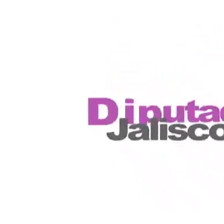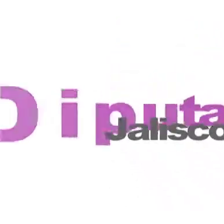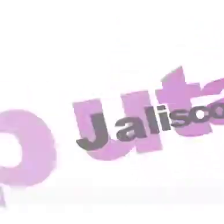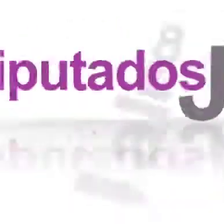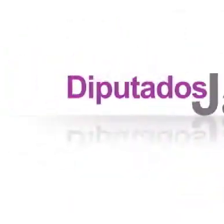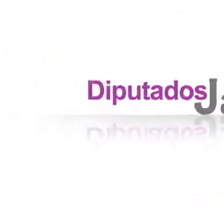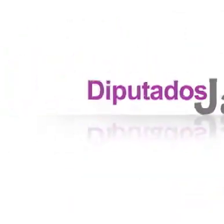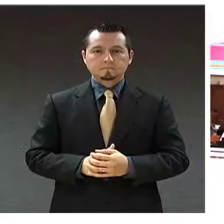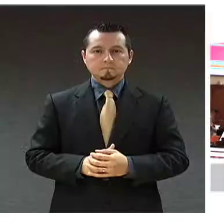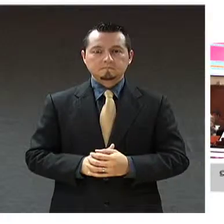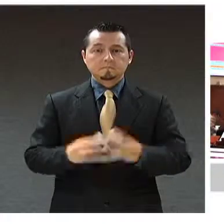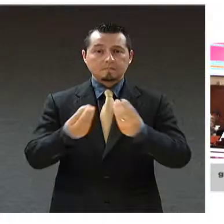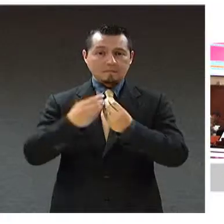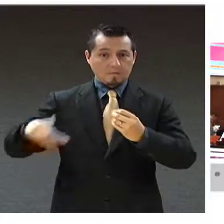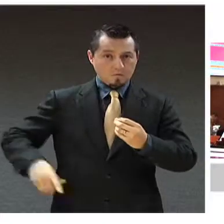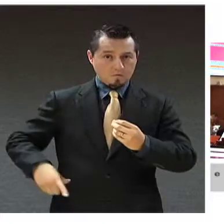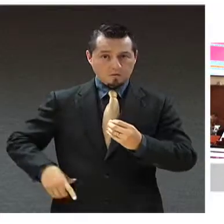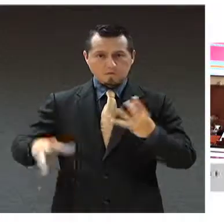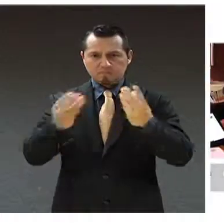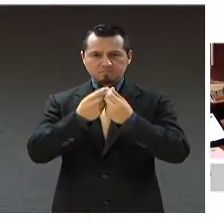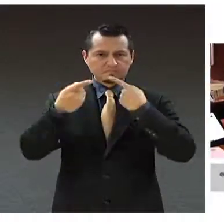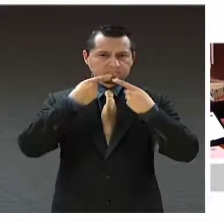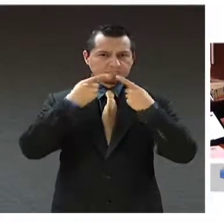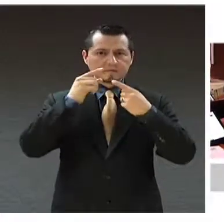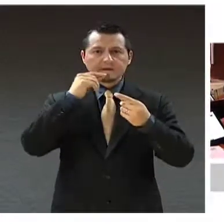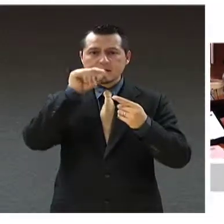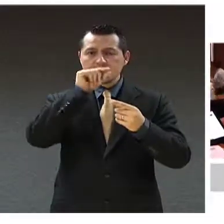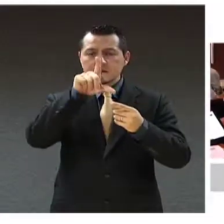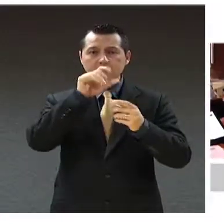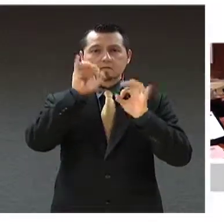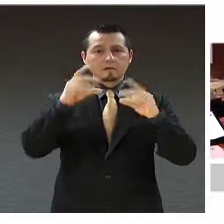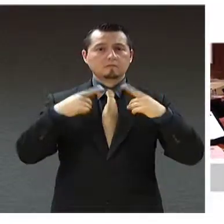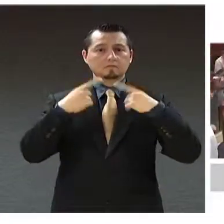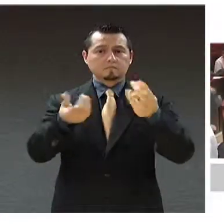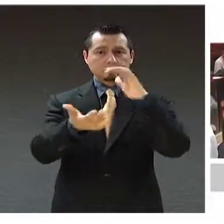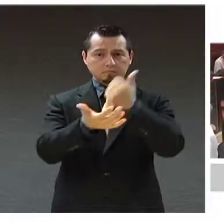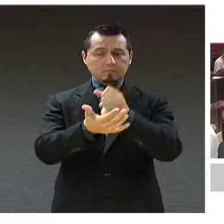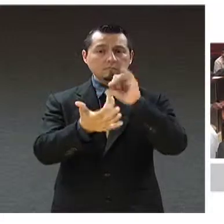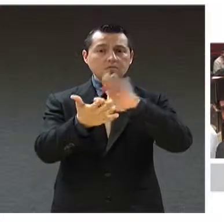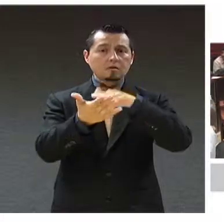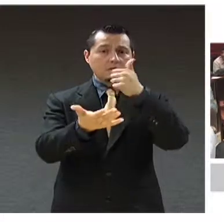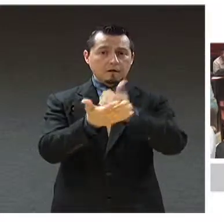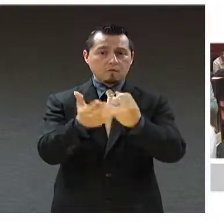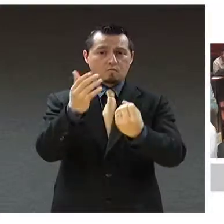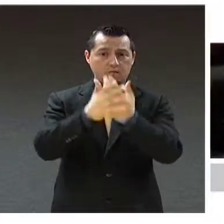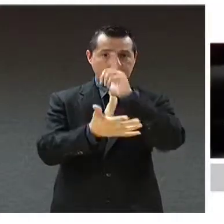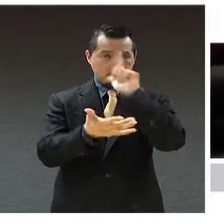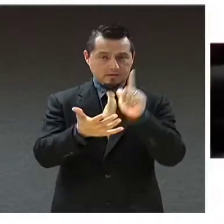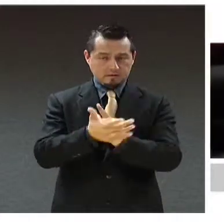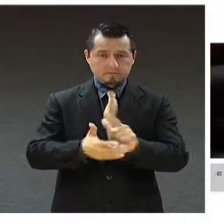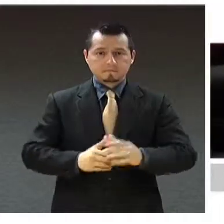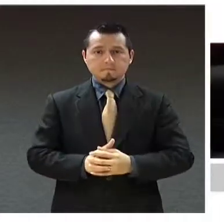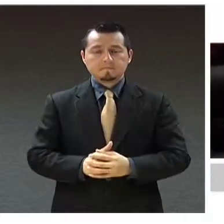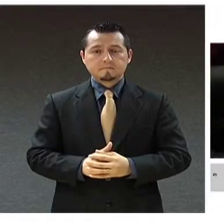Diputados Jalisco Durante este periodo, los diputados de Jalisco alcanzaron consensos para la aprobación de nuevas leyes.